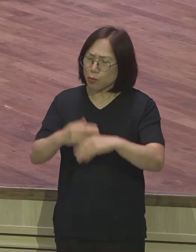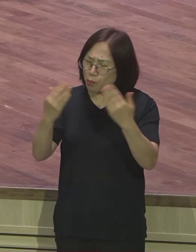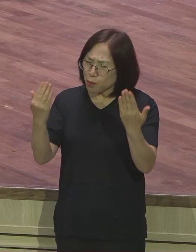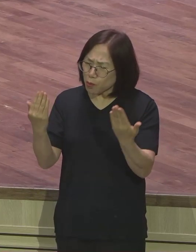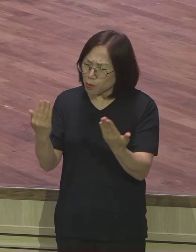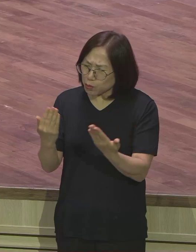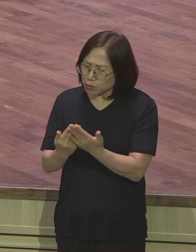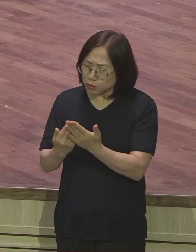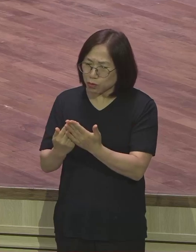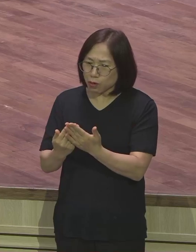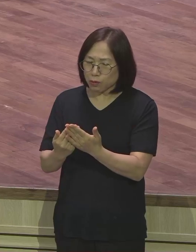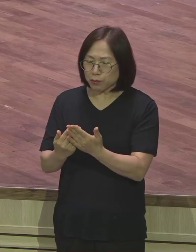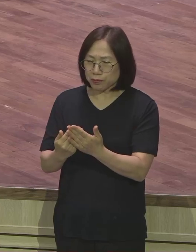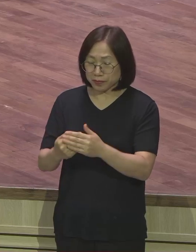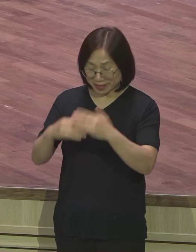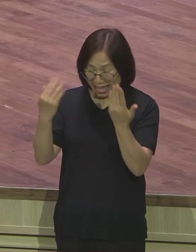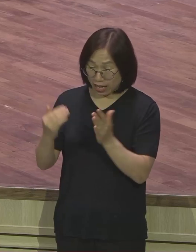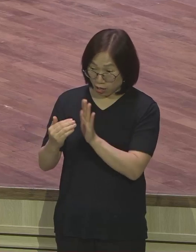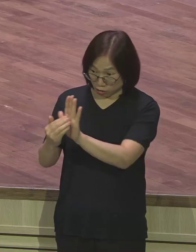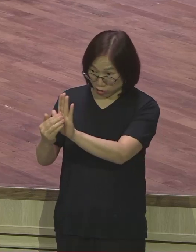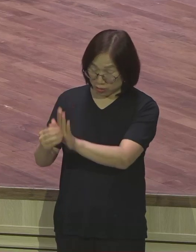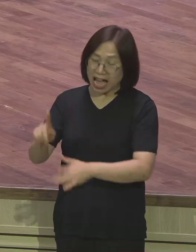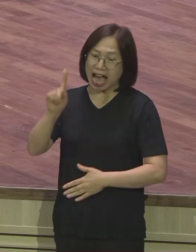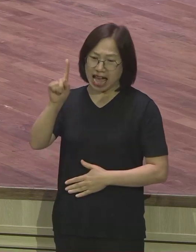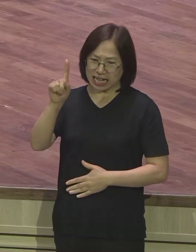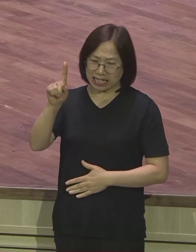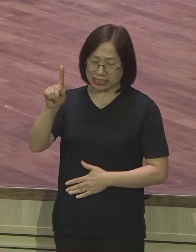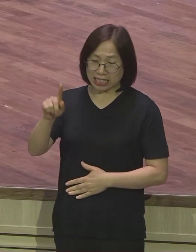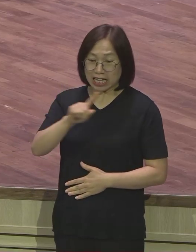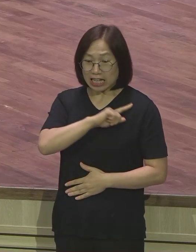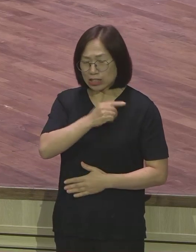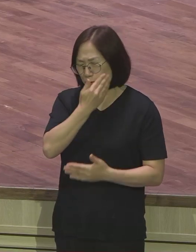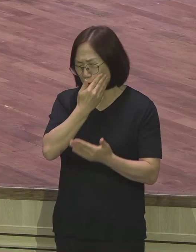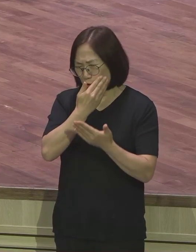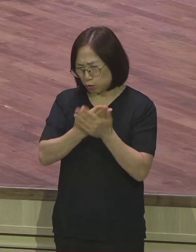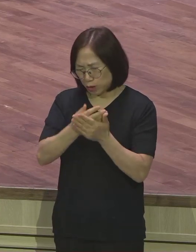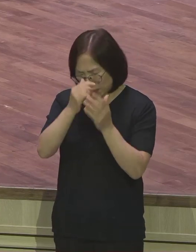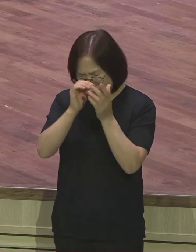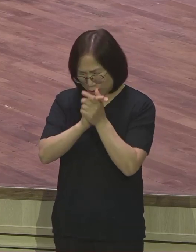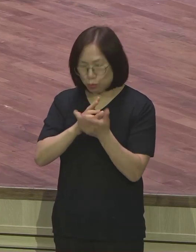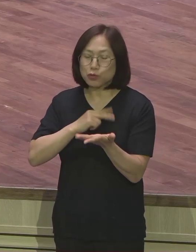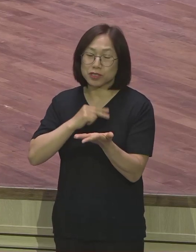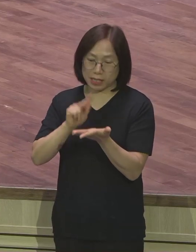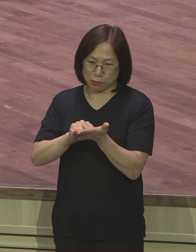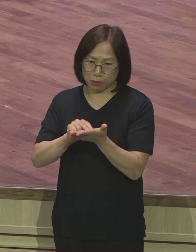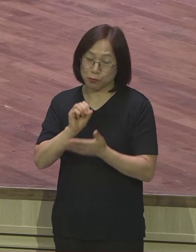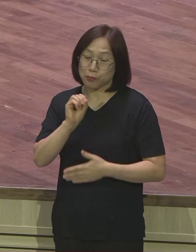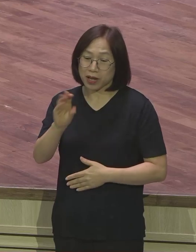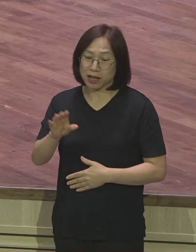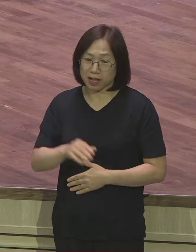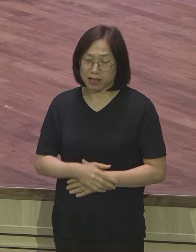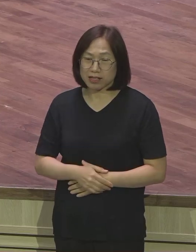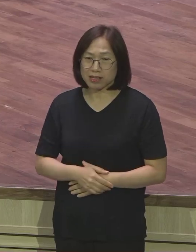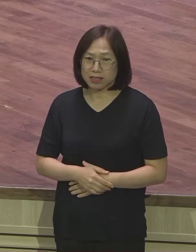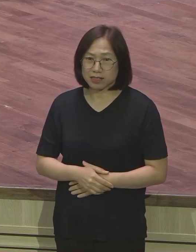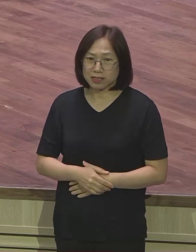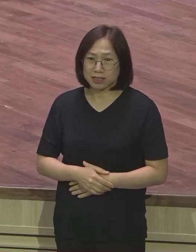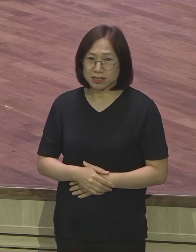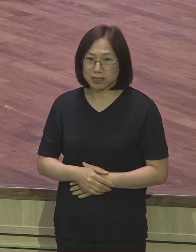다 거두절미하고 딱 한 가지 가장 중요한 기도 제목을 말합니다 에베소서 6장 19절에